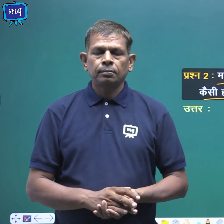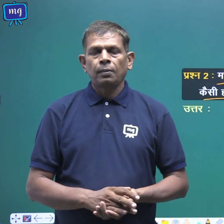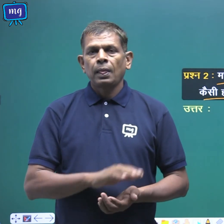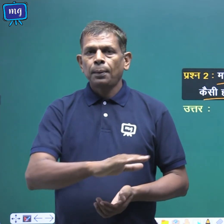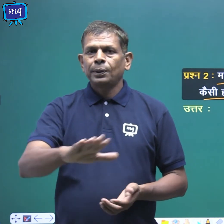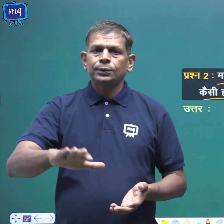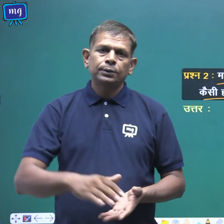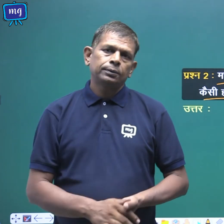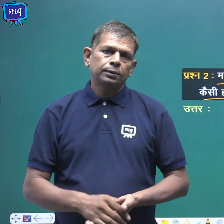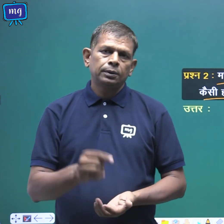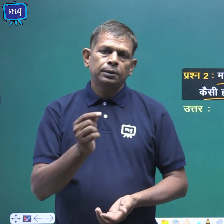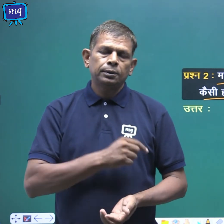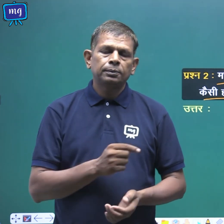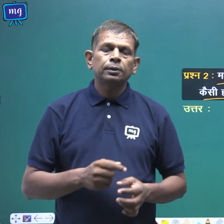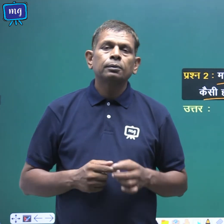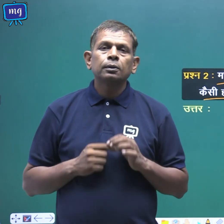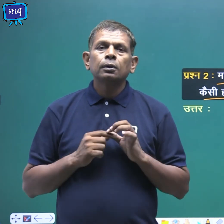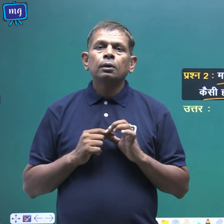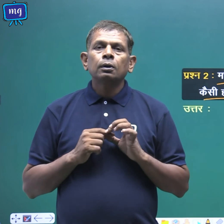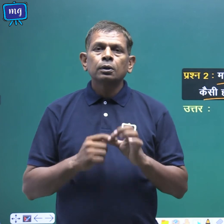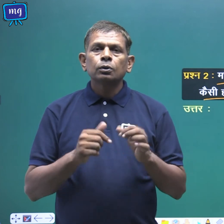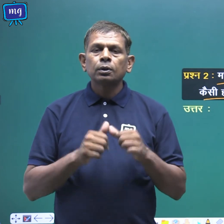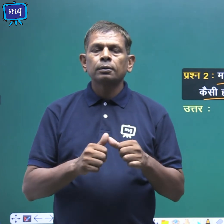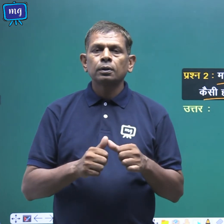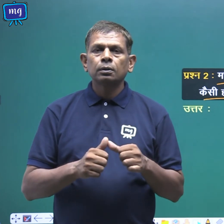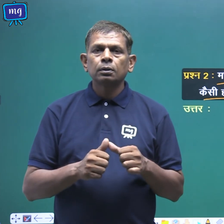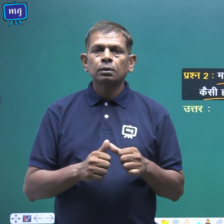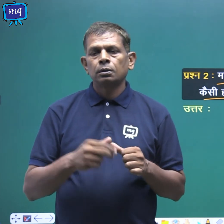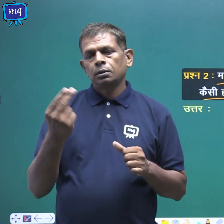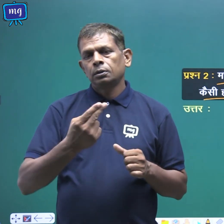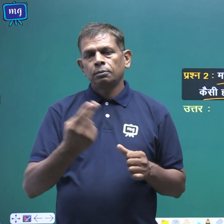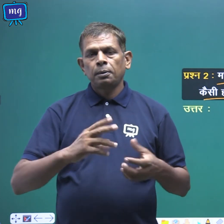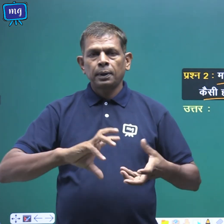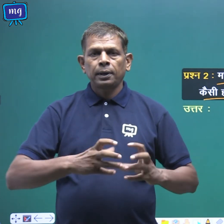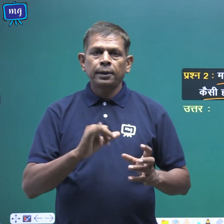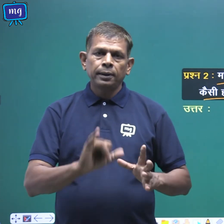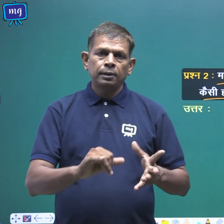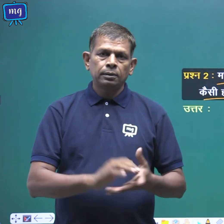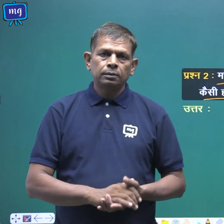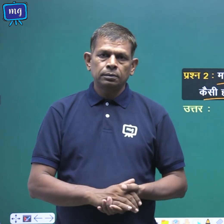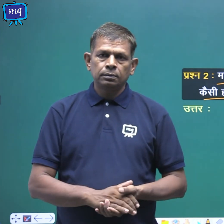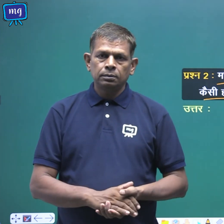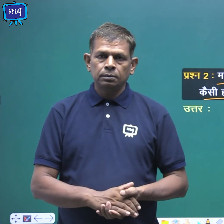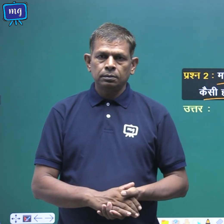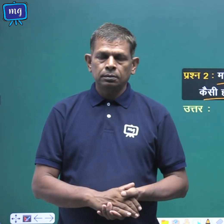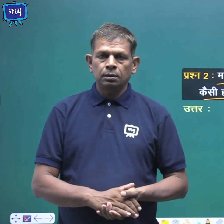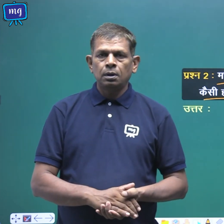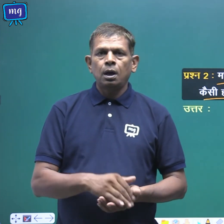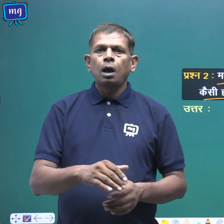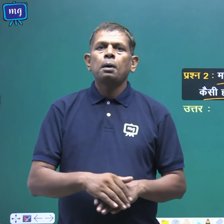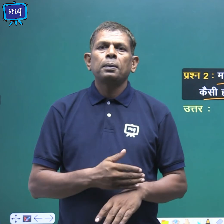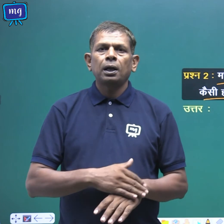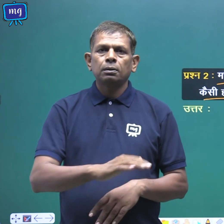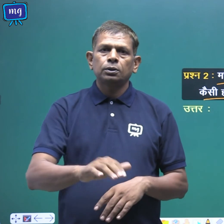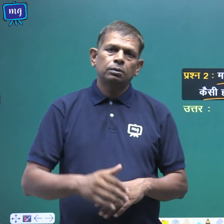बच्चों आपको इस प्रश्ण के उत्तर में चित्र भी बनाना है तो प्यारे